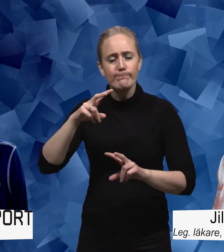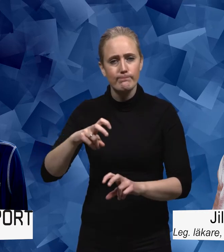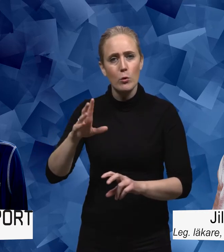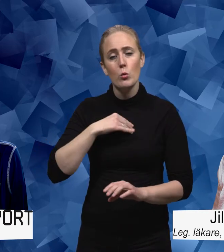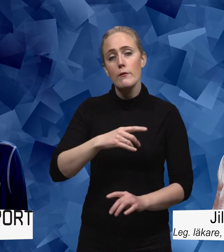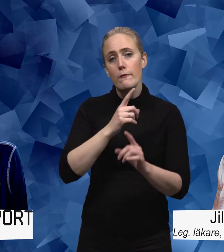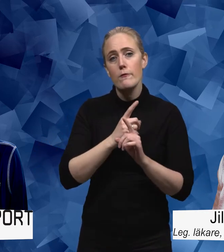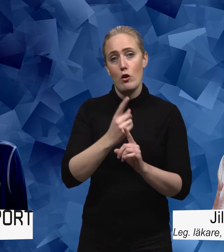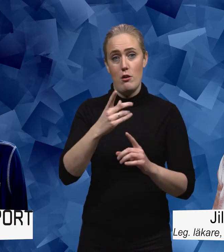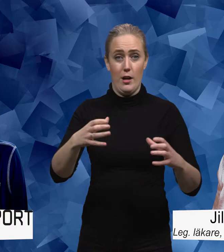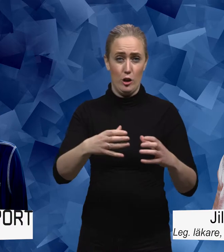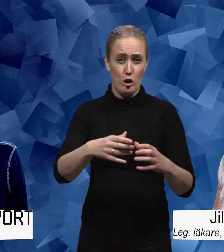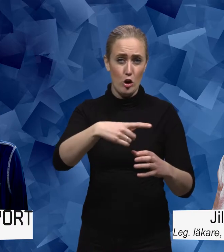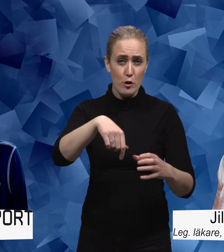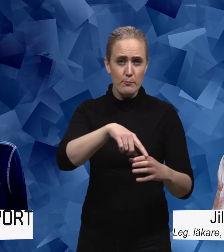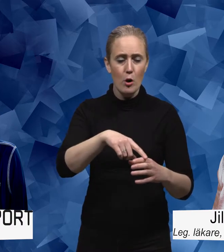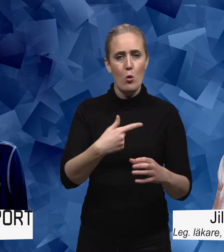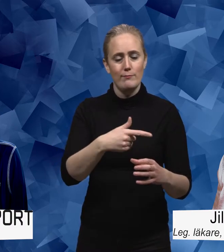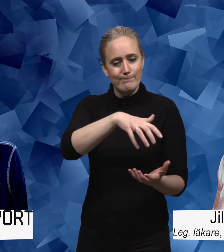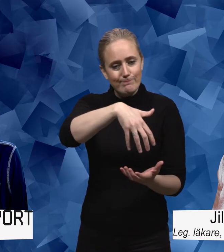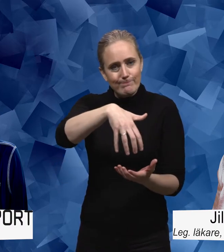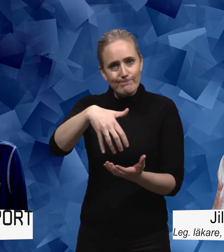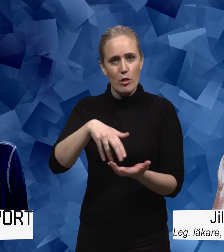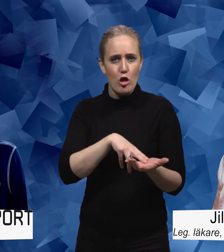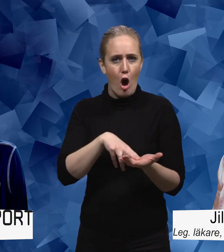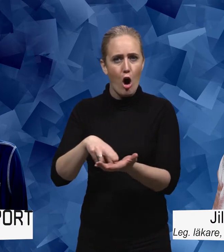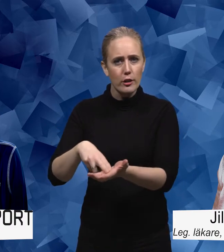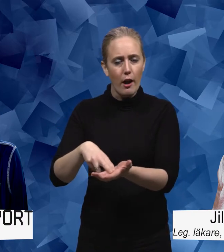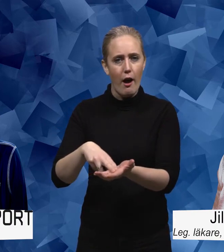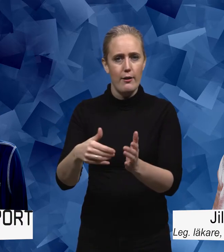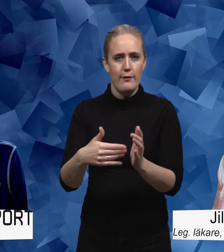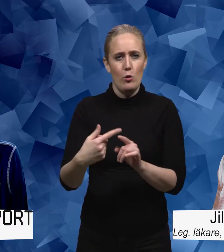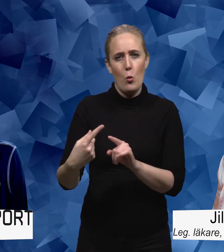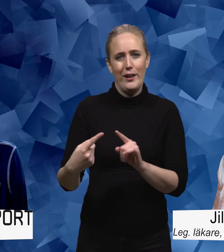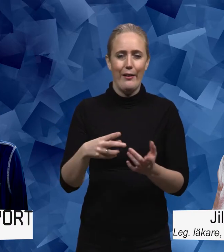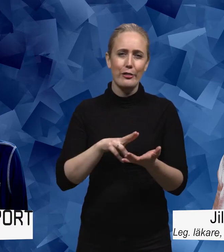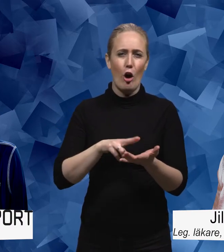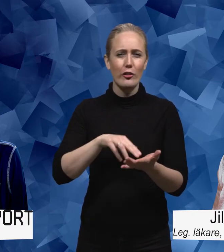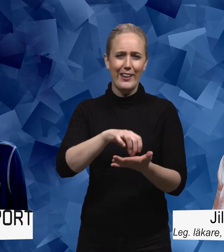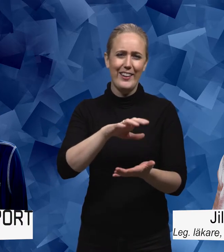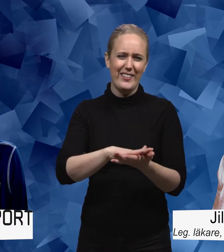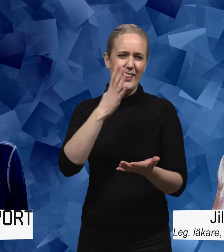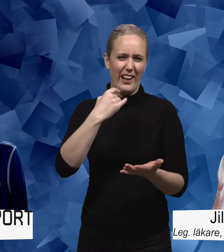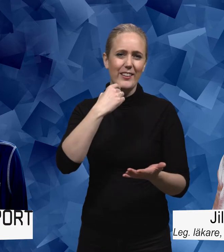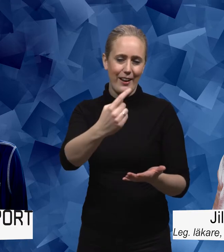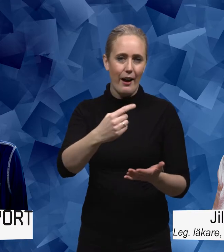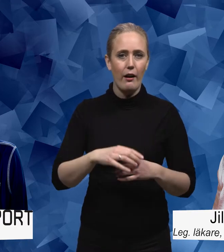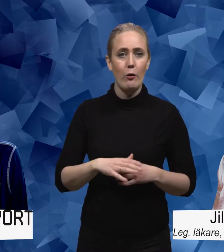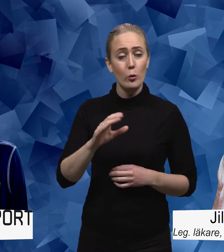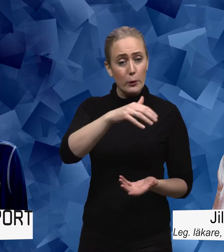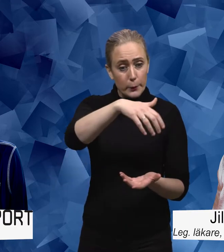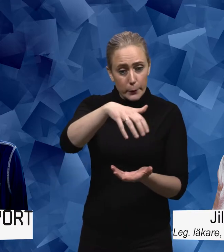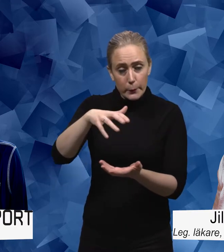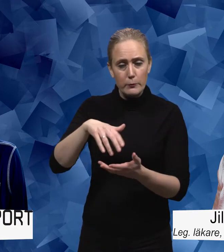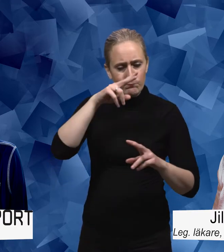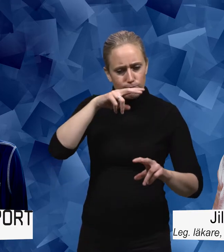Och så kan man följa en grupp eller mjölka data från olika dataregister kan man säga. Och så se, hur blev det